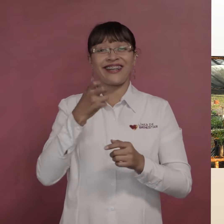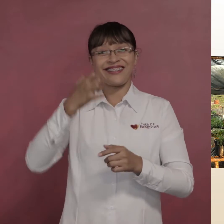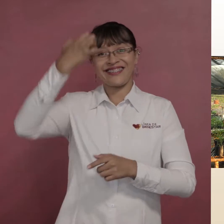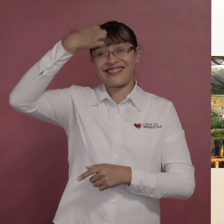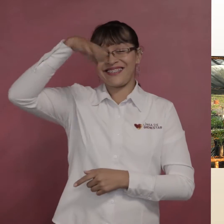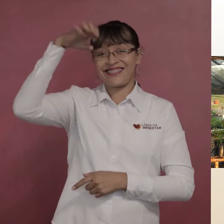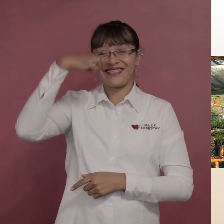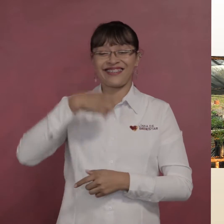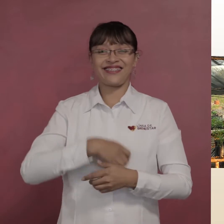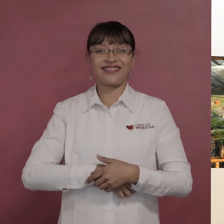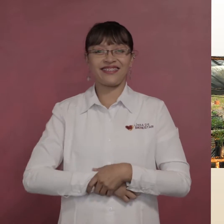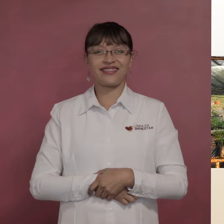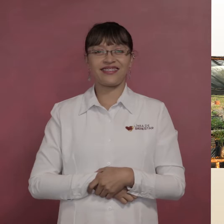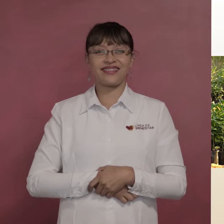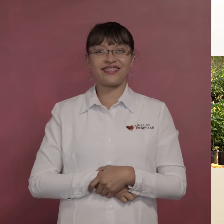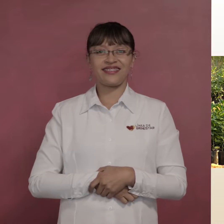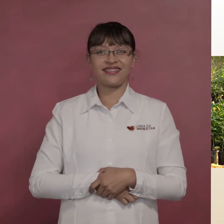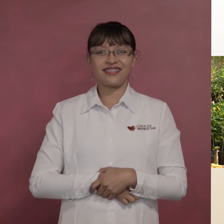experiencia.